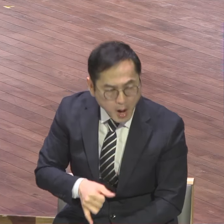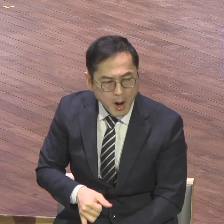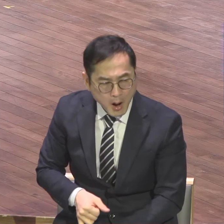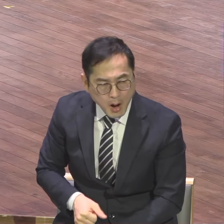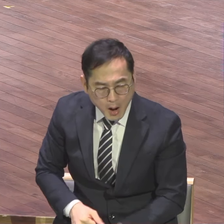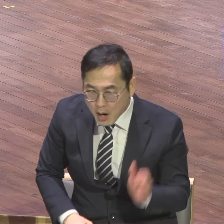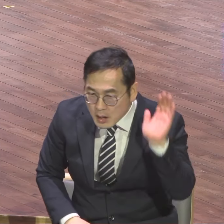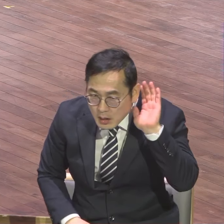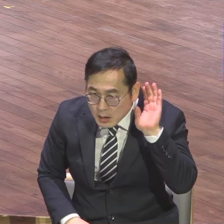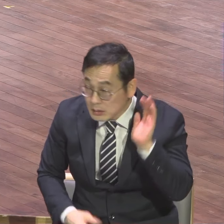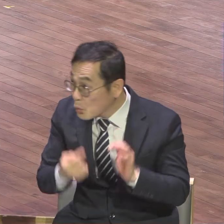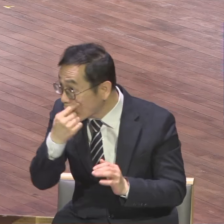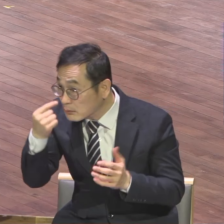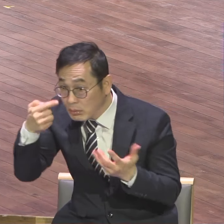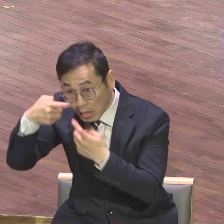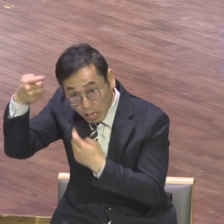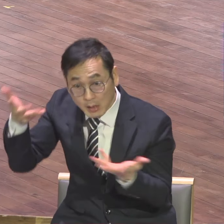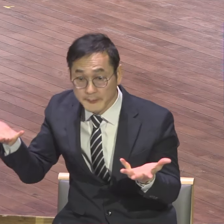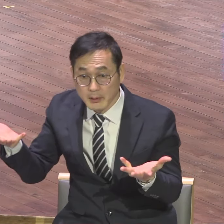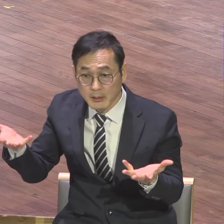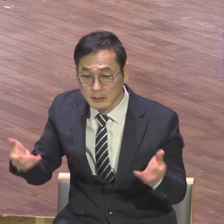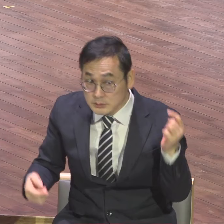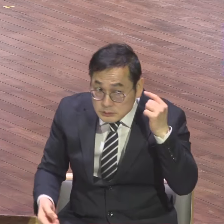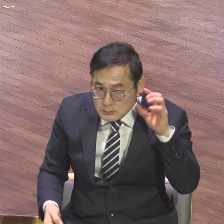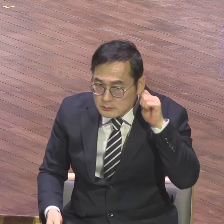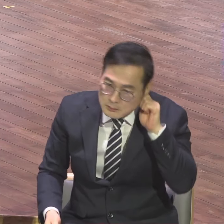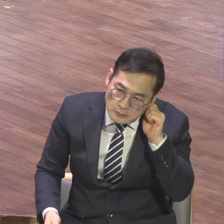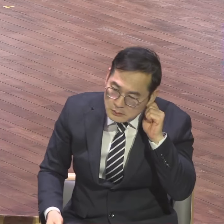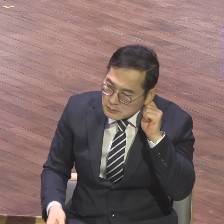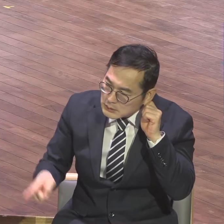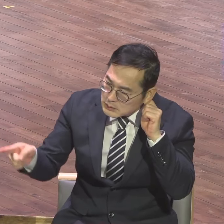사실도 아닌데 이런 말 저런 말 주스 들어가지고